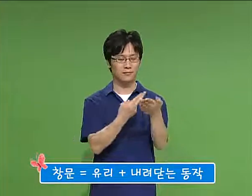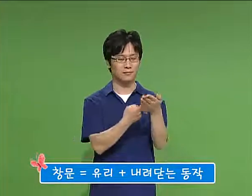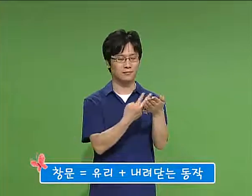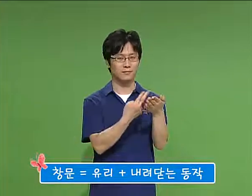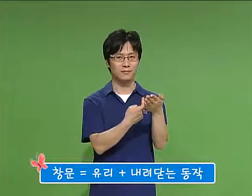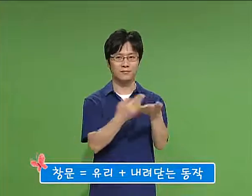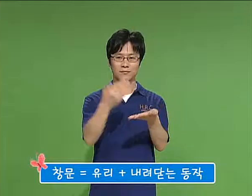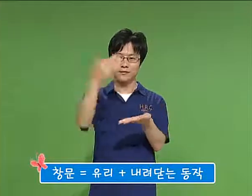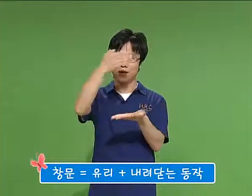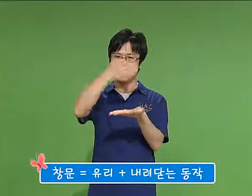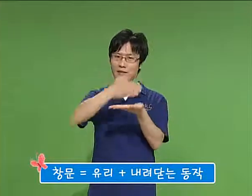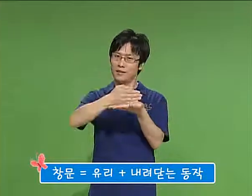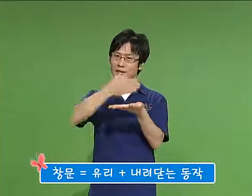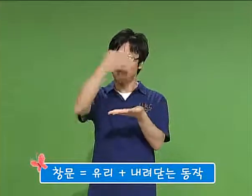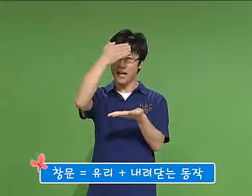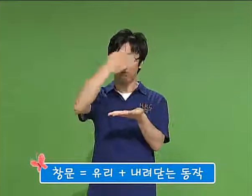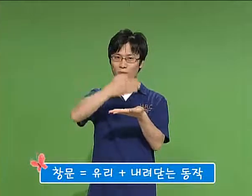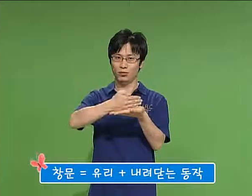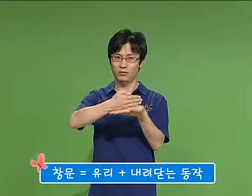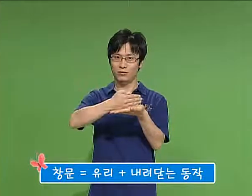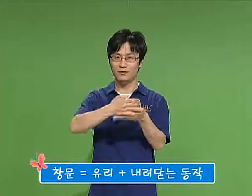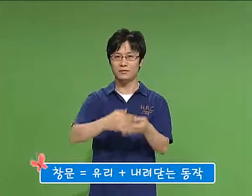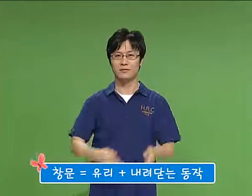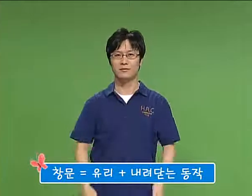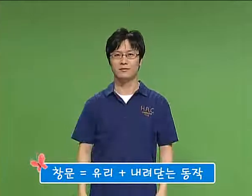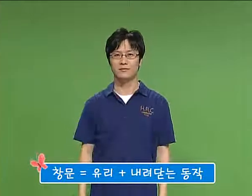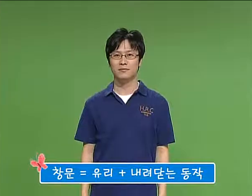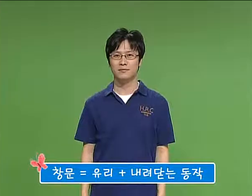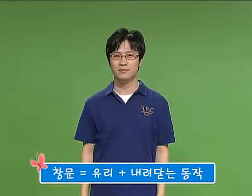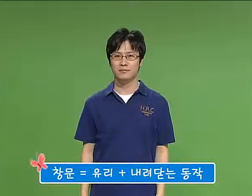유리수와의 내려닫는 동작을 하면 창문이 됩니다.